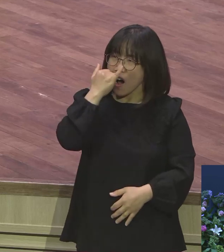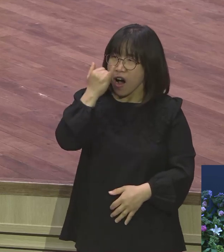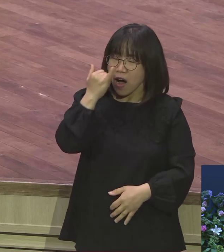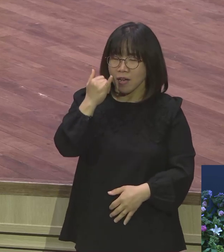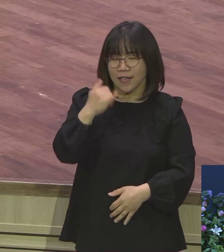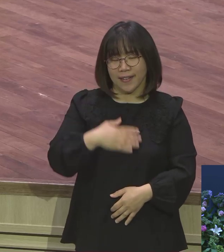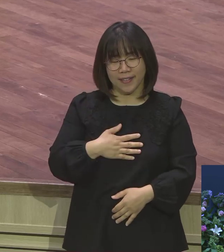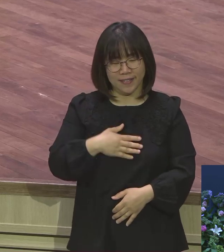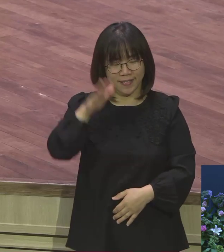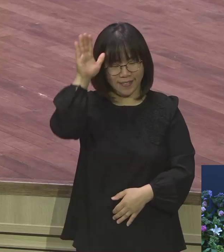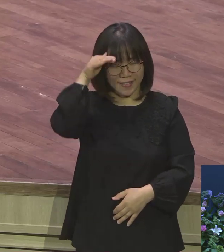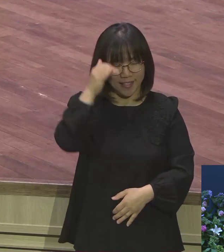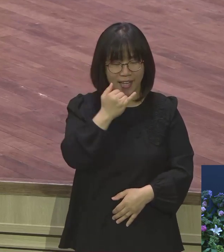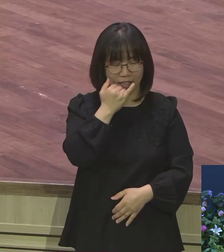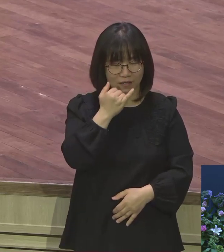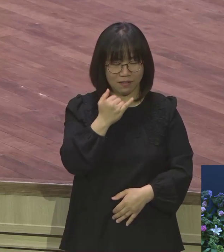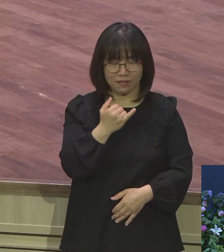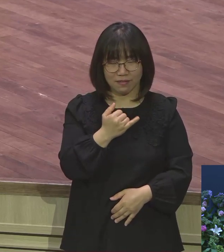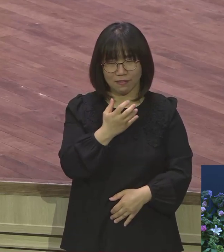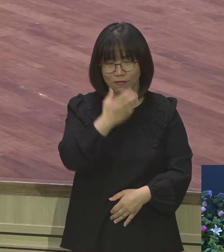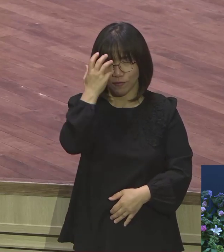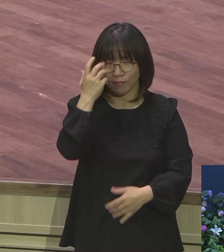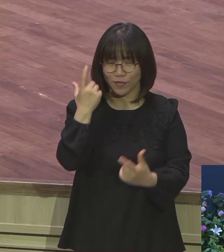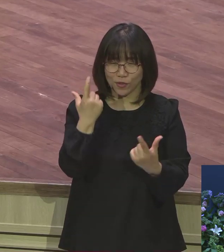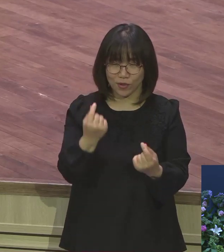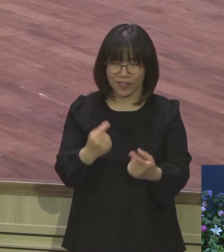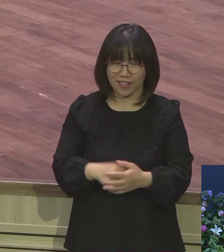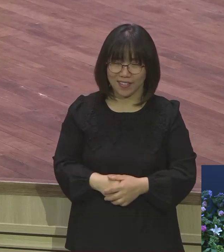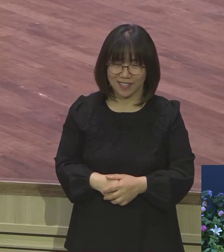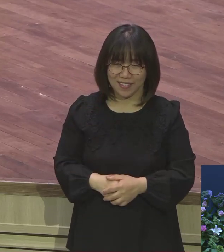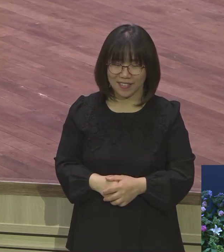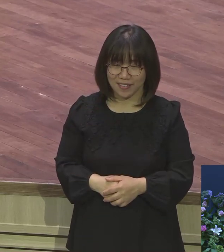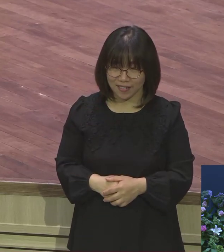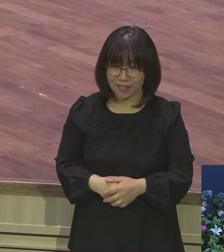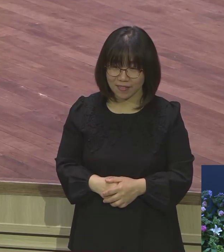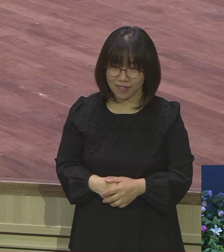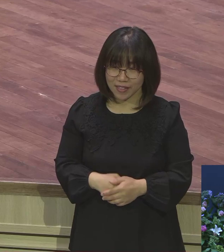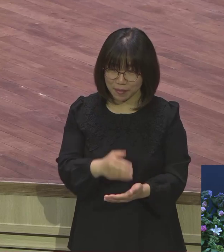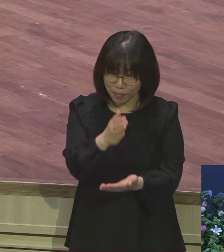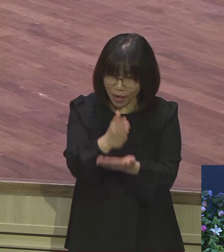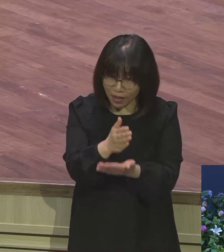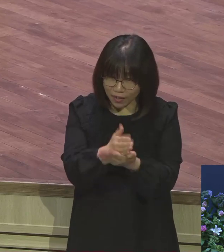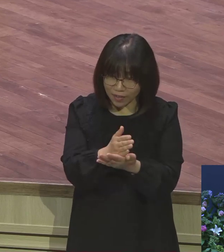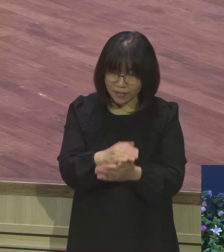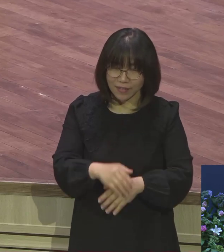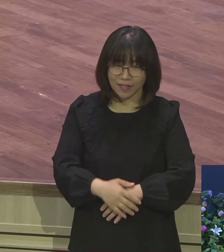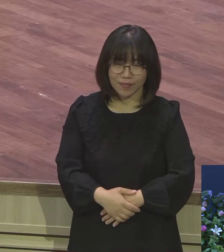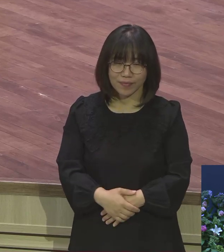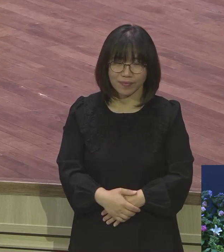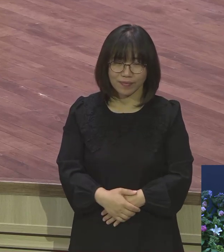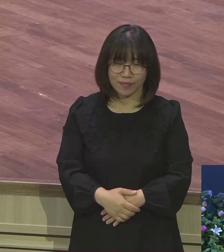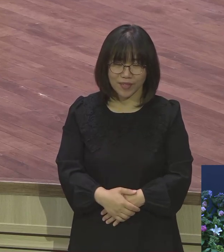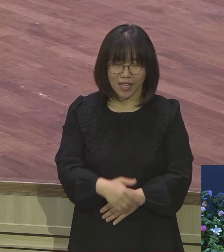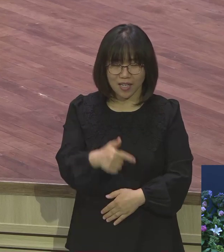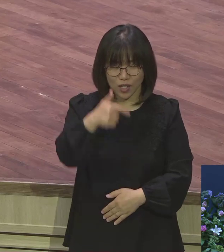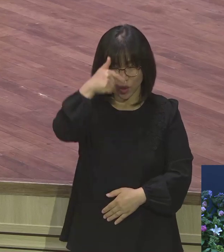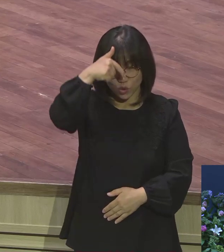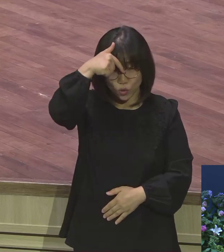개꿈이랍니다 개꿈 개꿈이 아닙니다 여기는 그런 차원이 아니에요 지금 구약 때는요 성경이